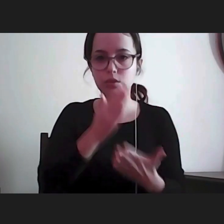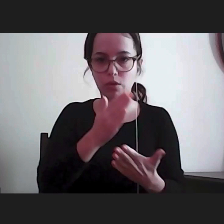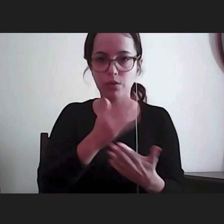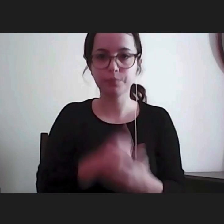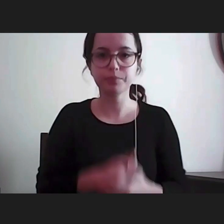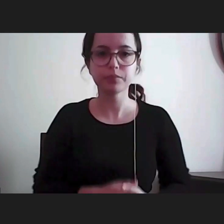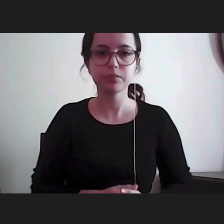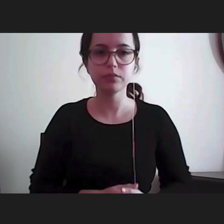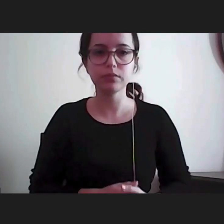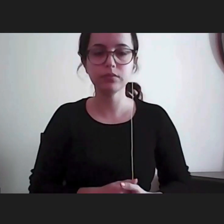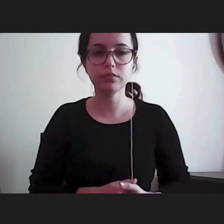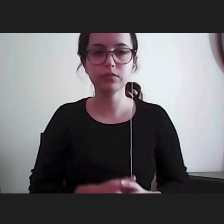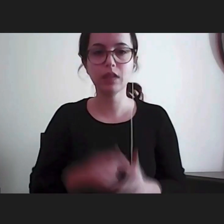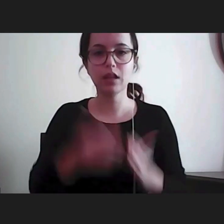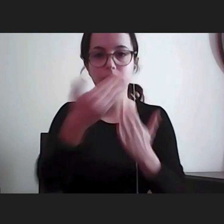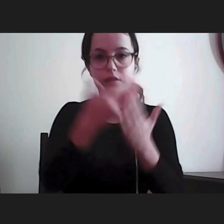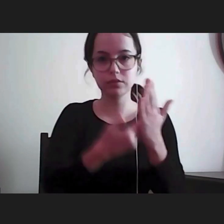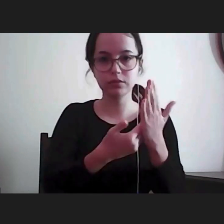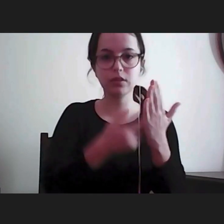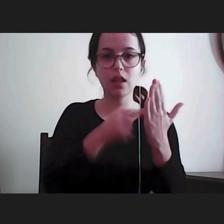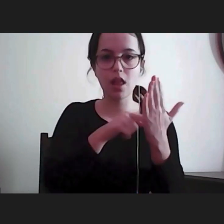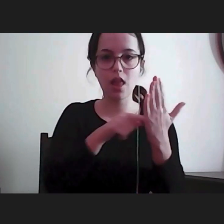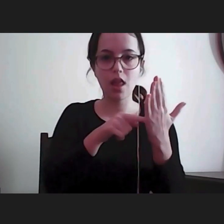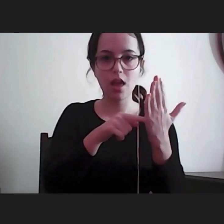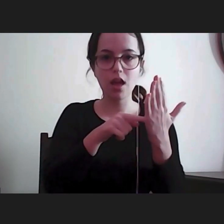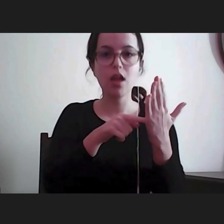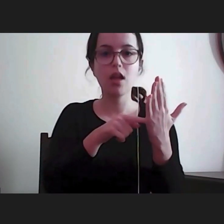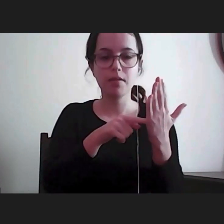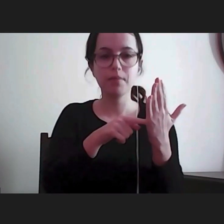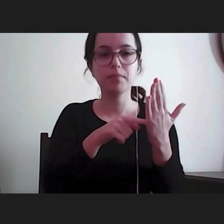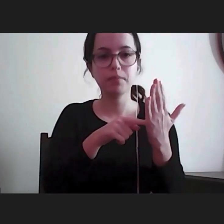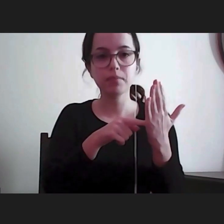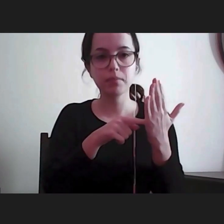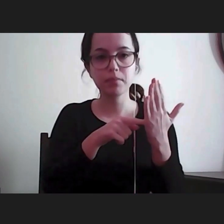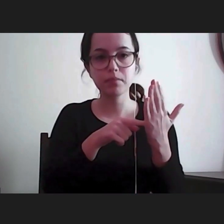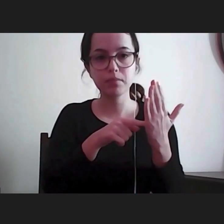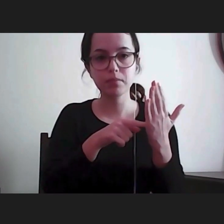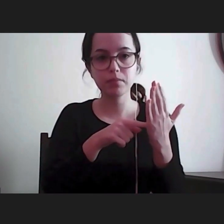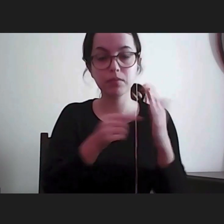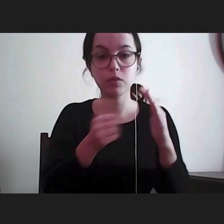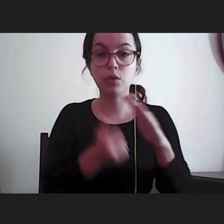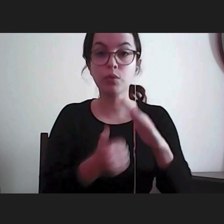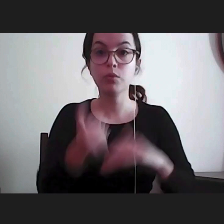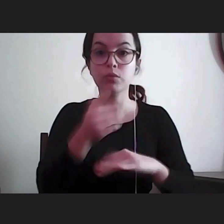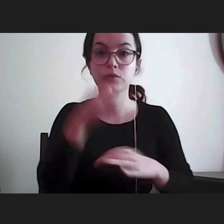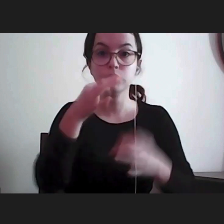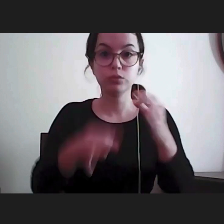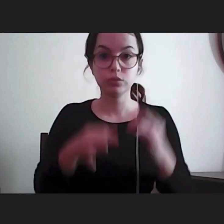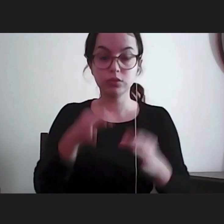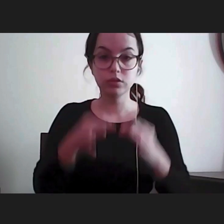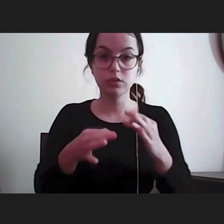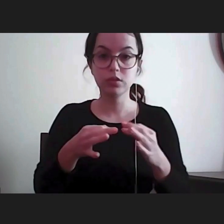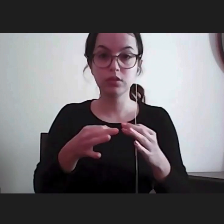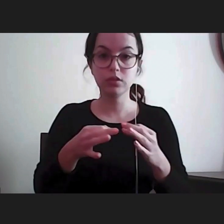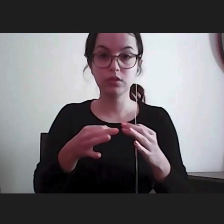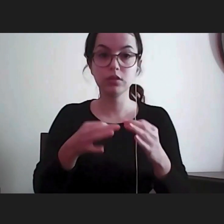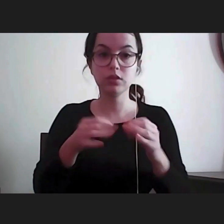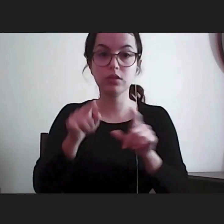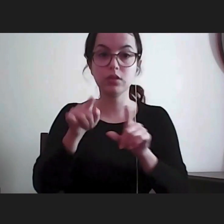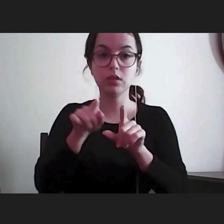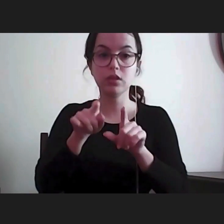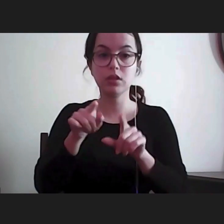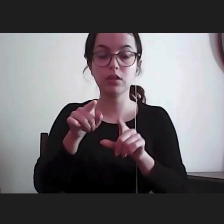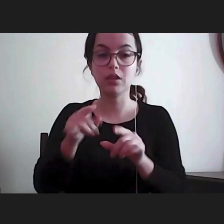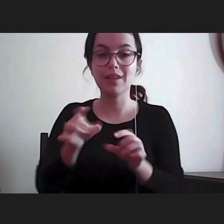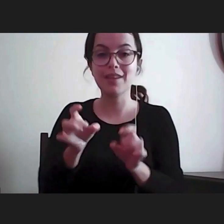na Constituição logo a referência, não é? que o Provedor de Justiça visa prevenir e reparar